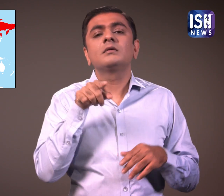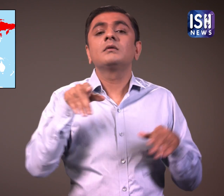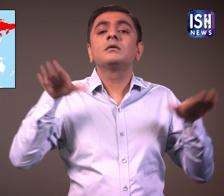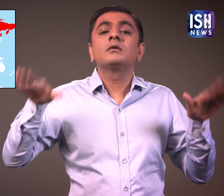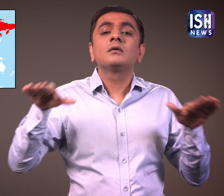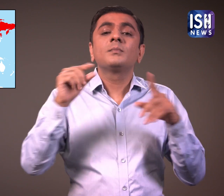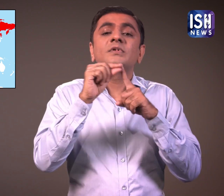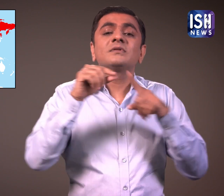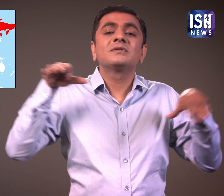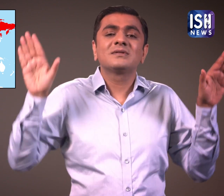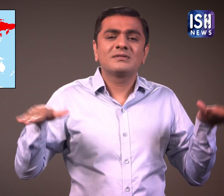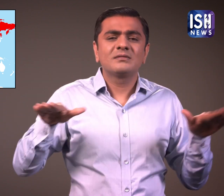गिरने की खबरे आई थी